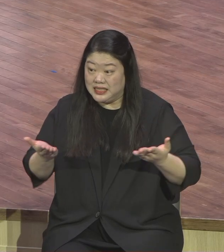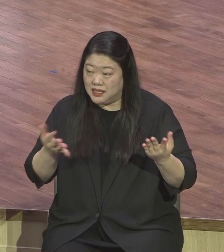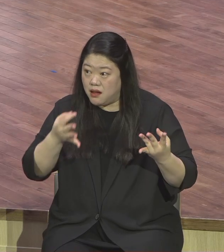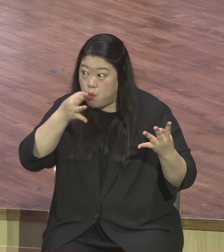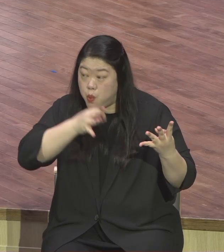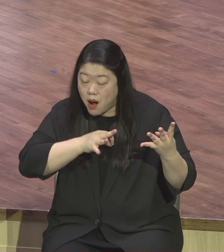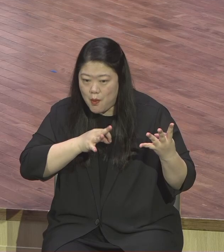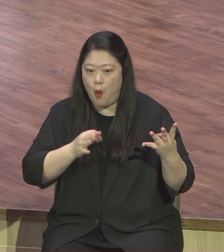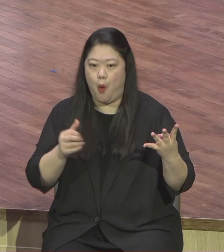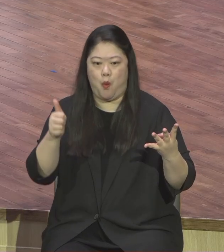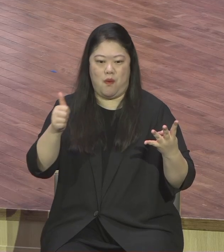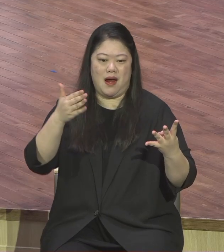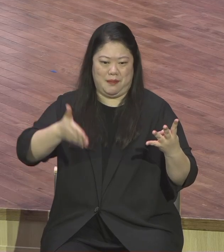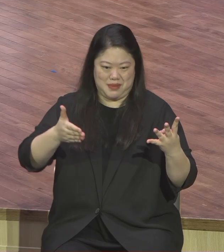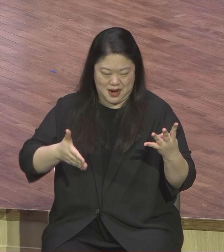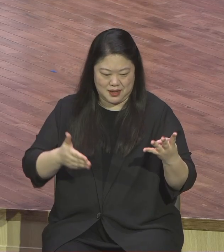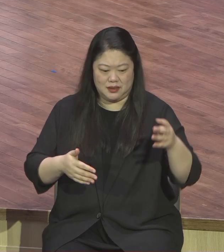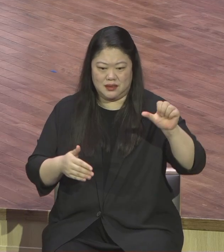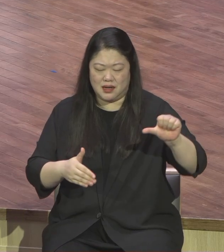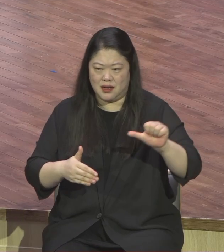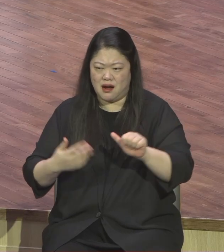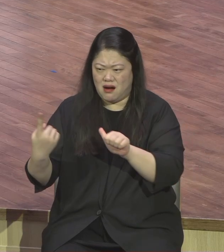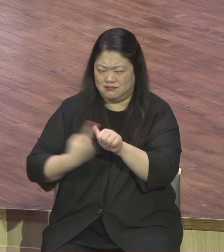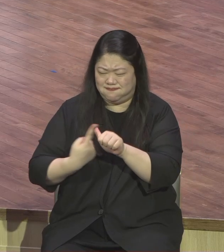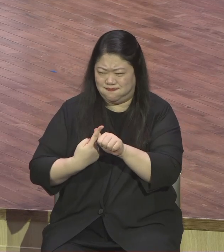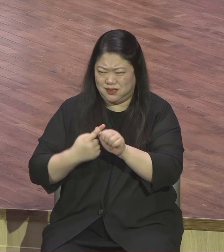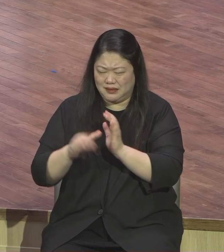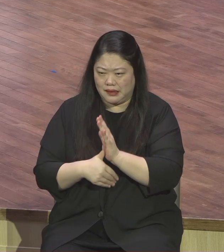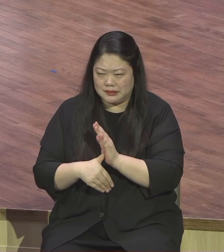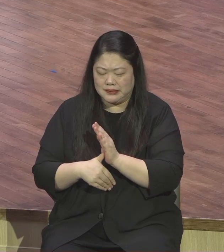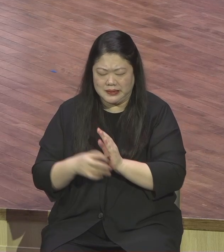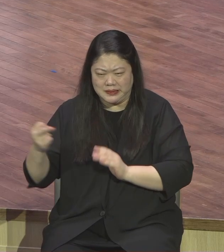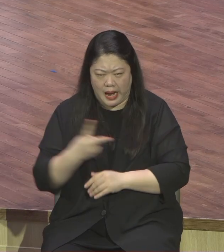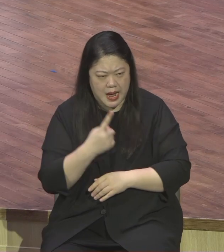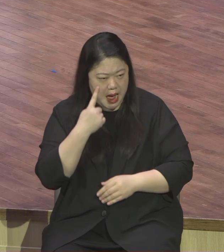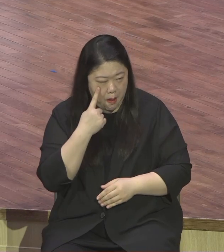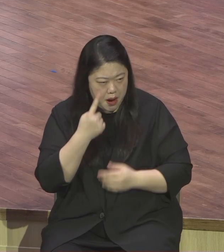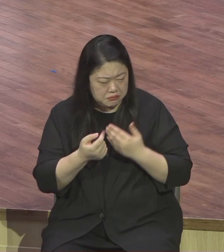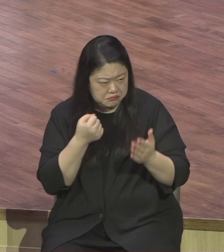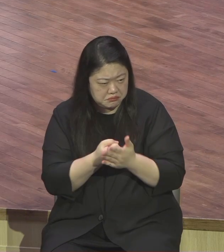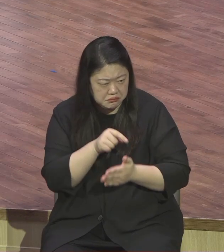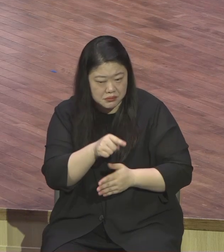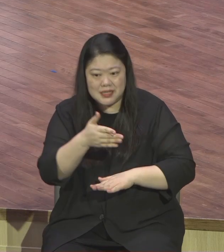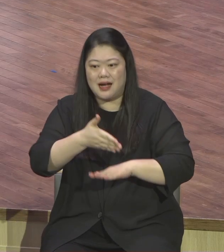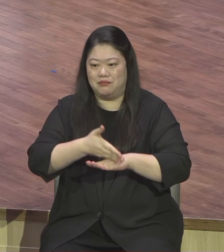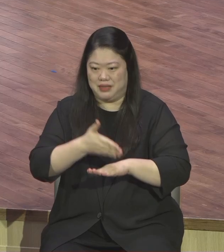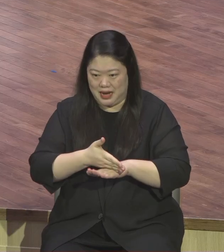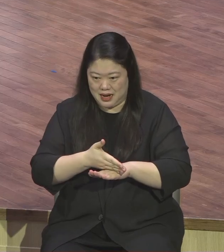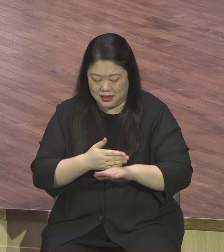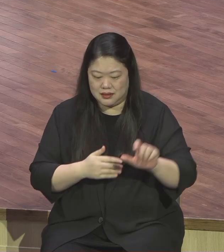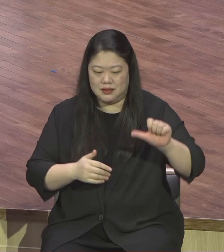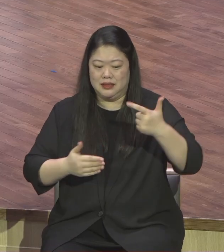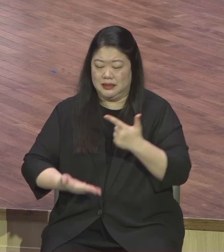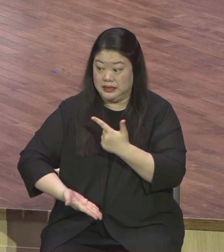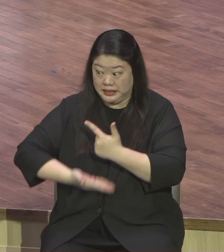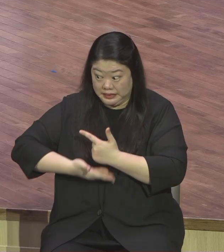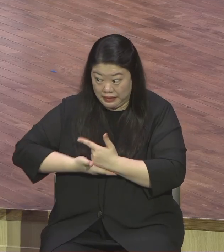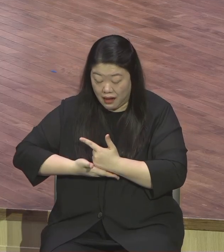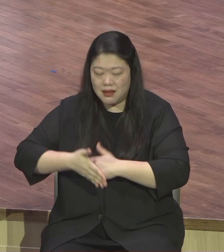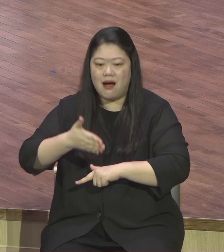감사하고 일하면서 비판이나 압력을 받을 때 도전 주심에 감사하고 칭찬받을 때 만족함에 감사하고 점심